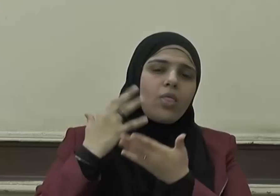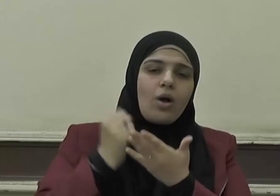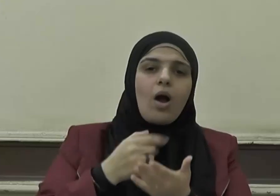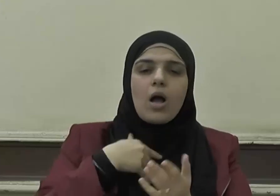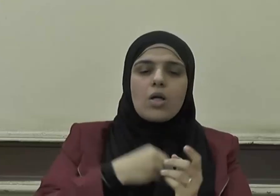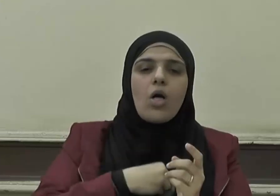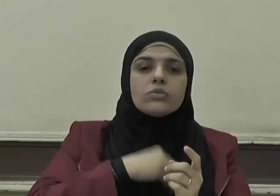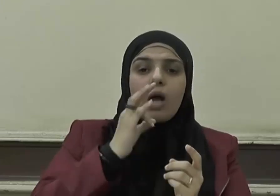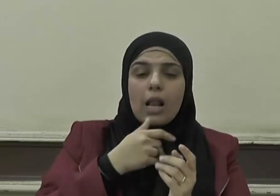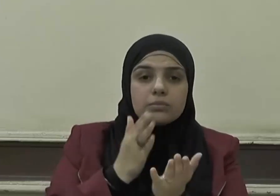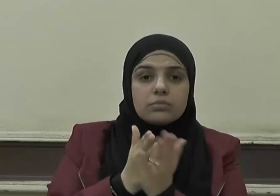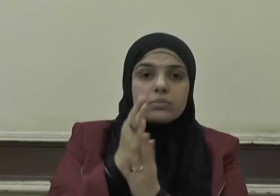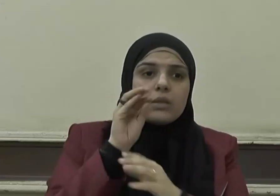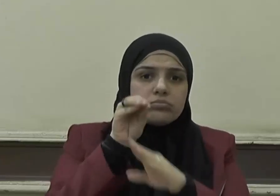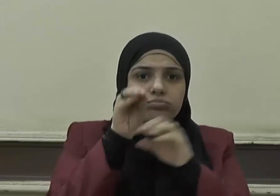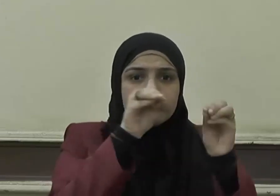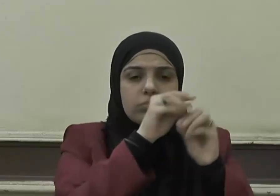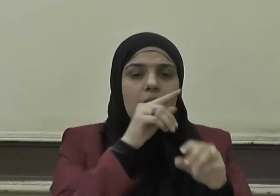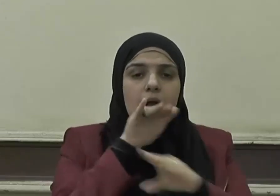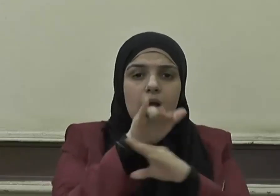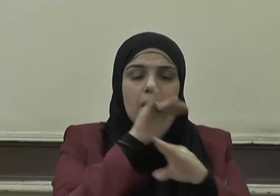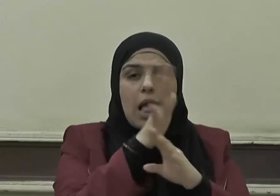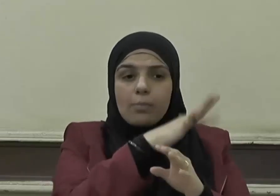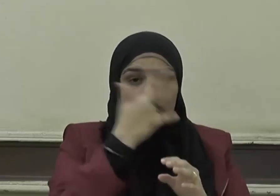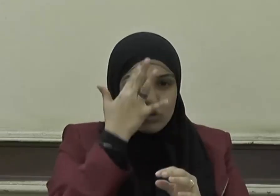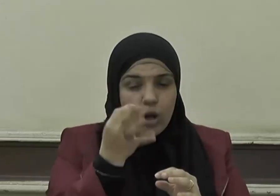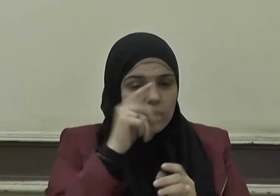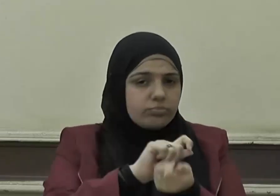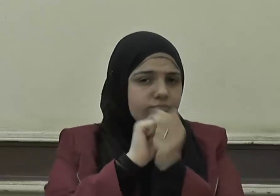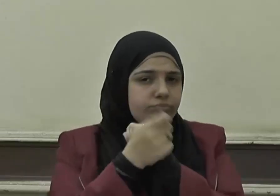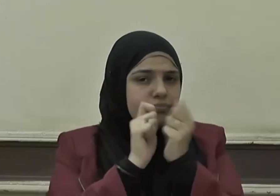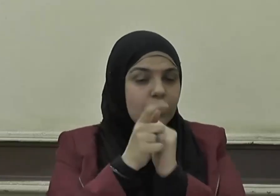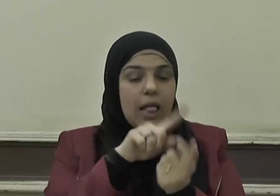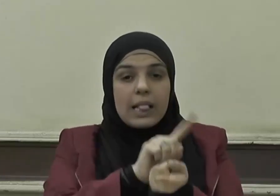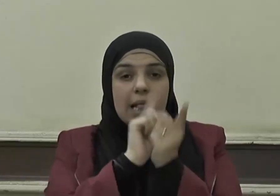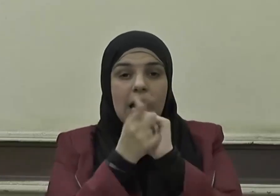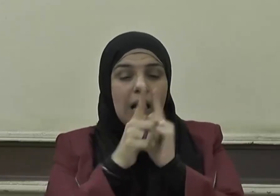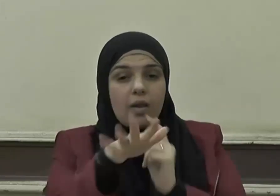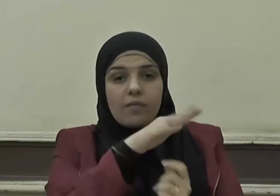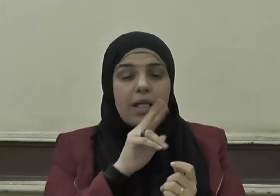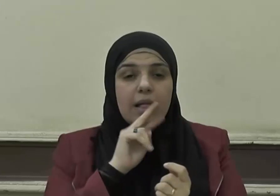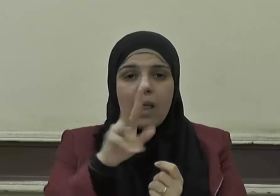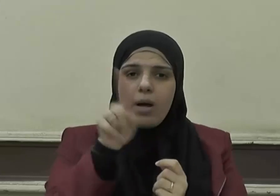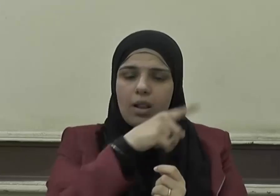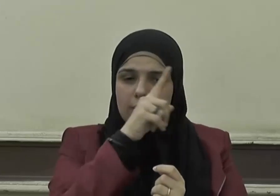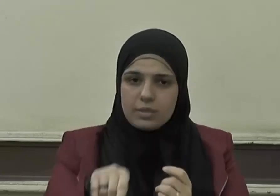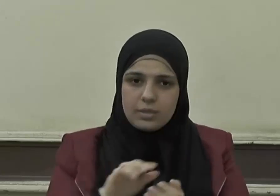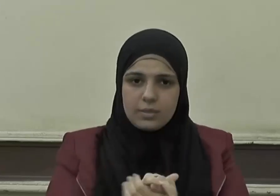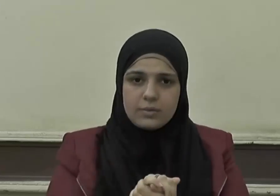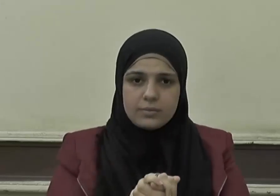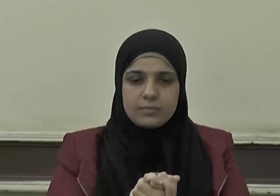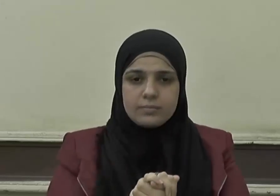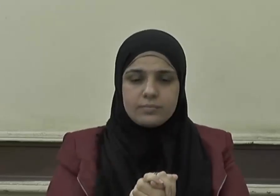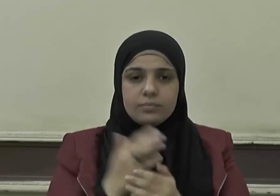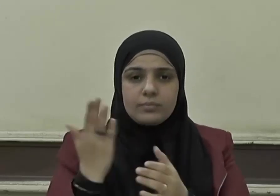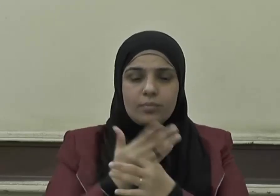المبطلين وتأويل الجاهلين وتحريف الغالين إننا في